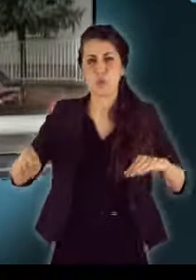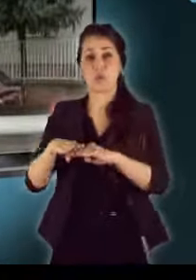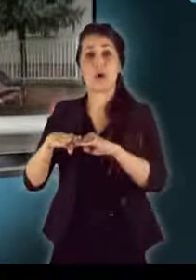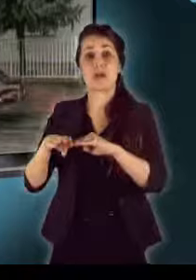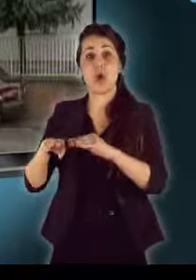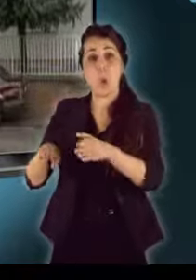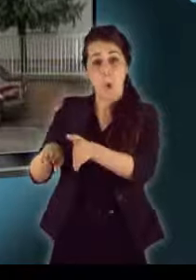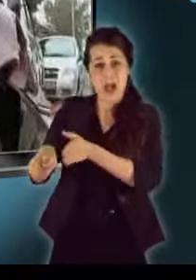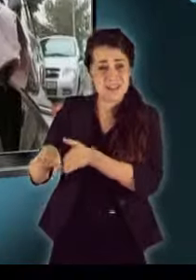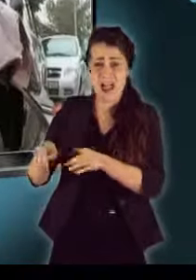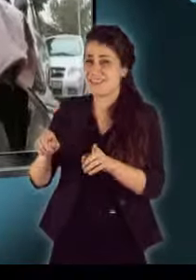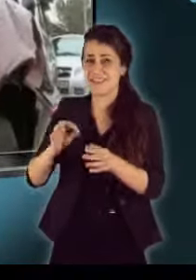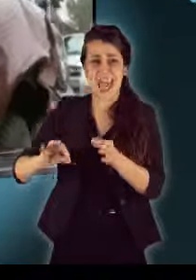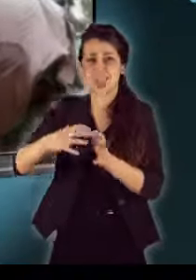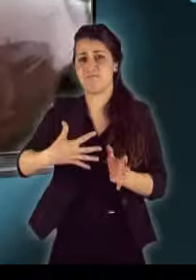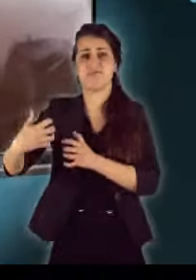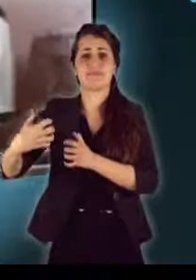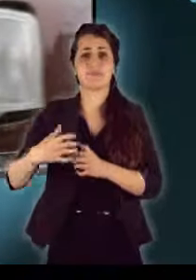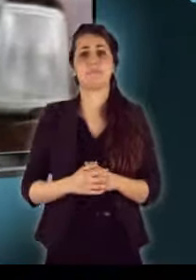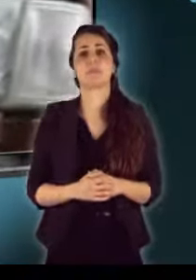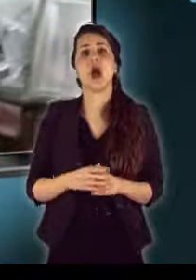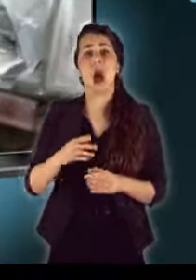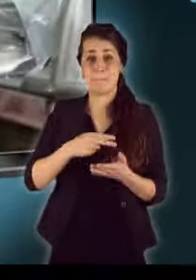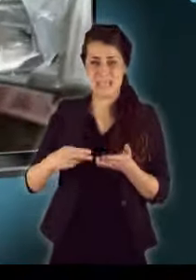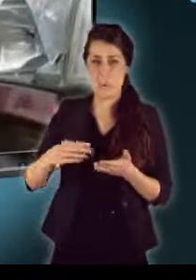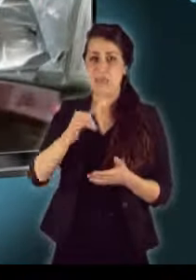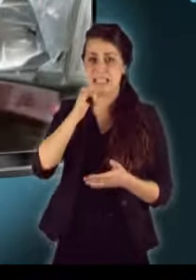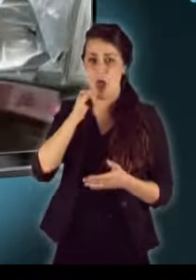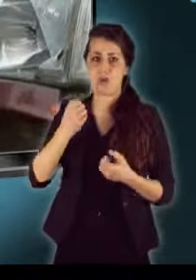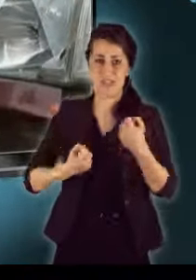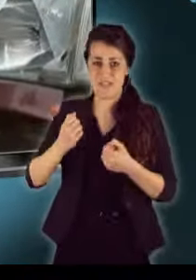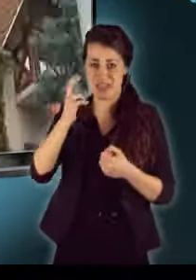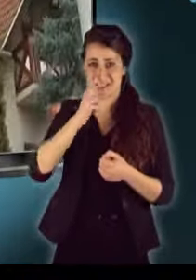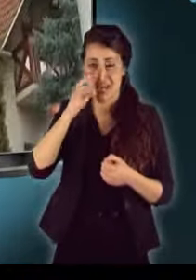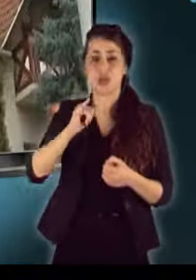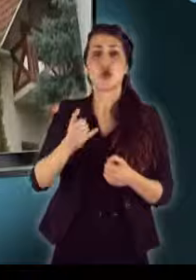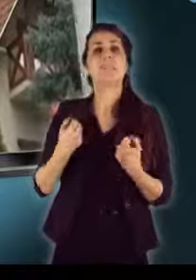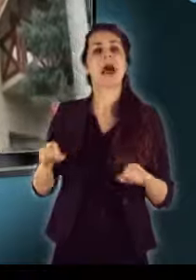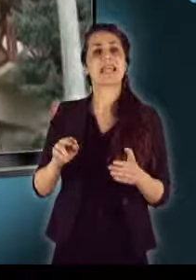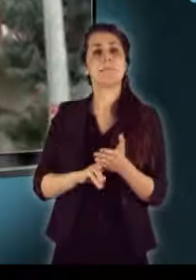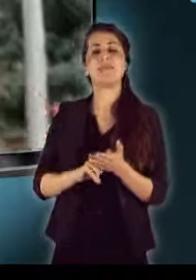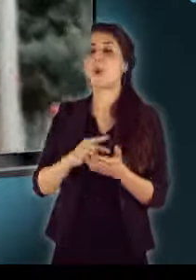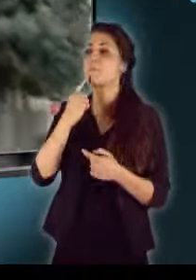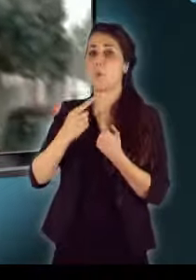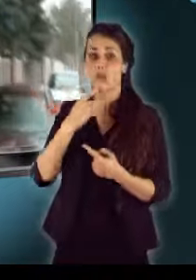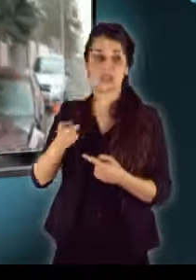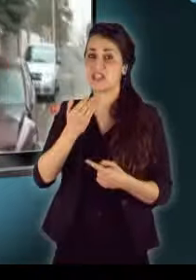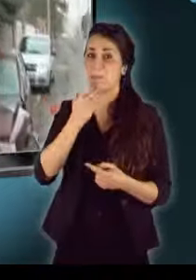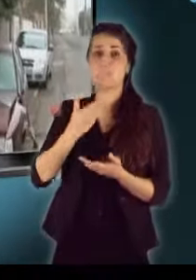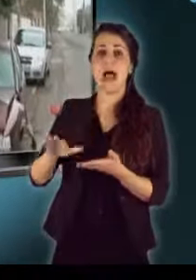kocsi egyik oldalat totál károsa törött. A bíró ittasan vezetett és mentelmi jogára hivatkozva megtagadta a